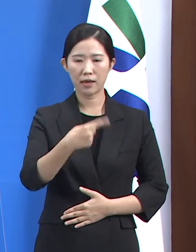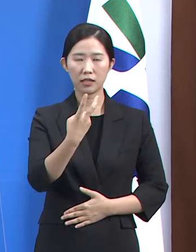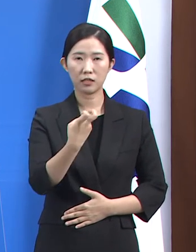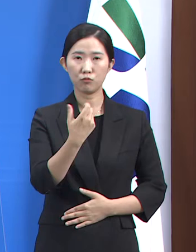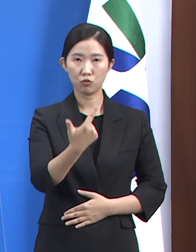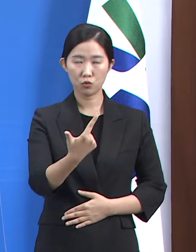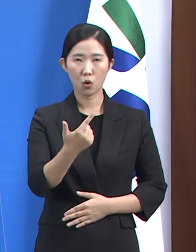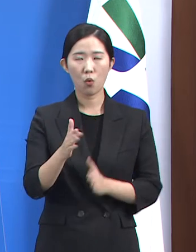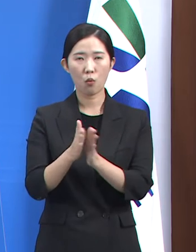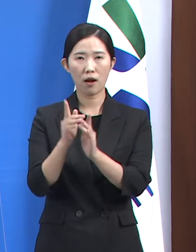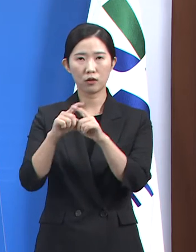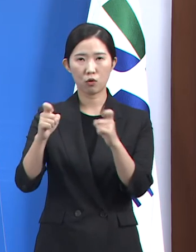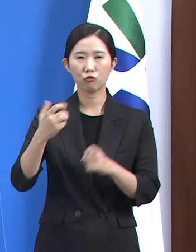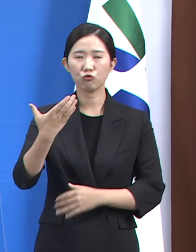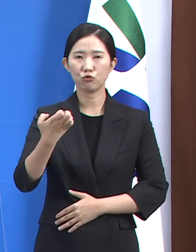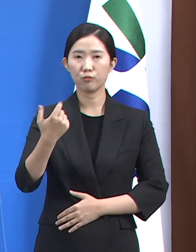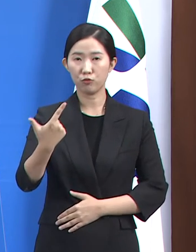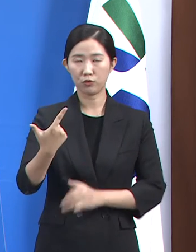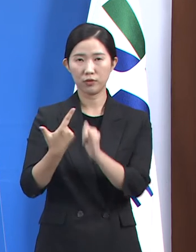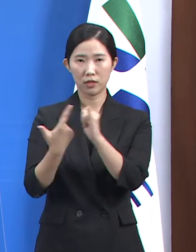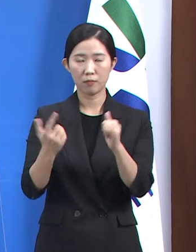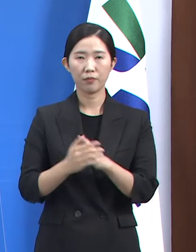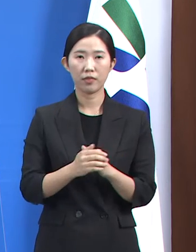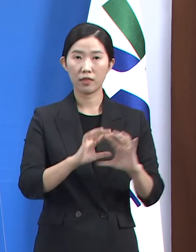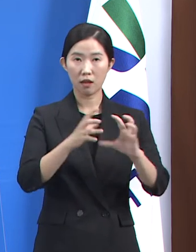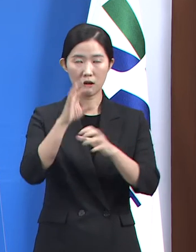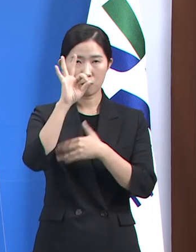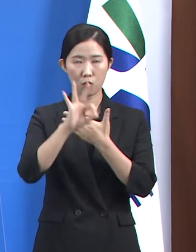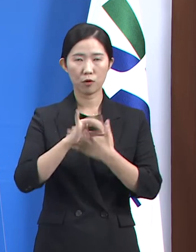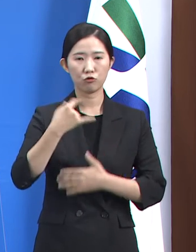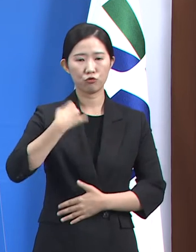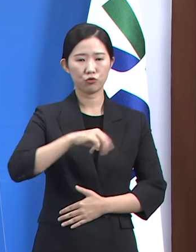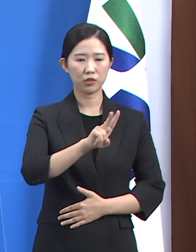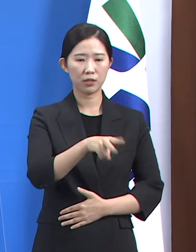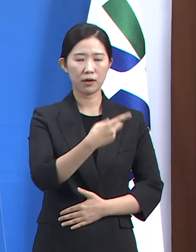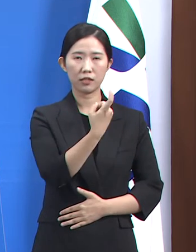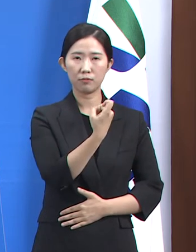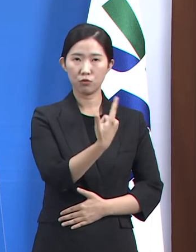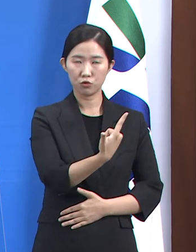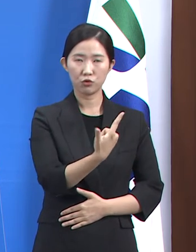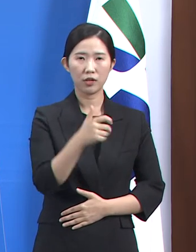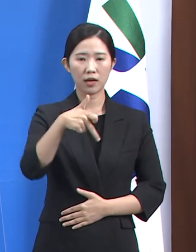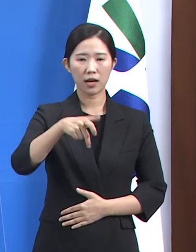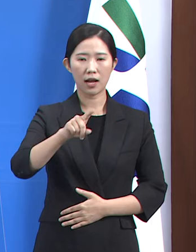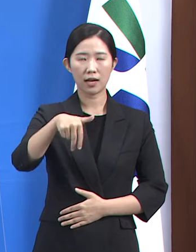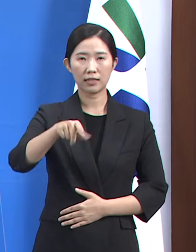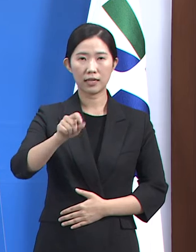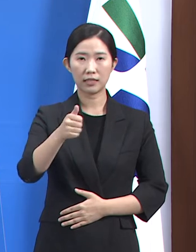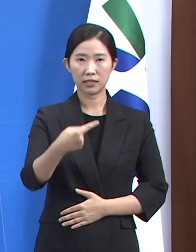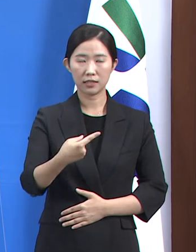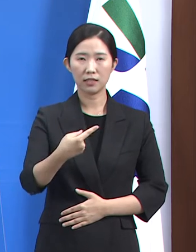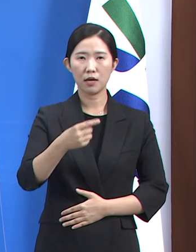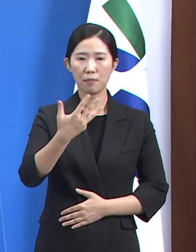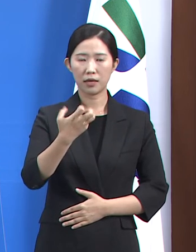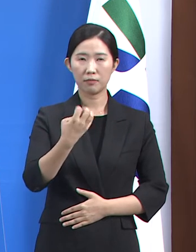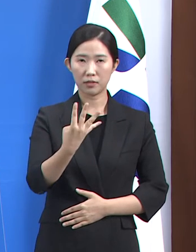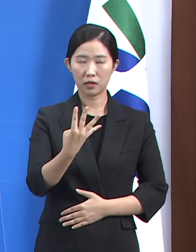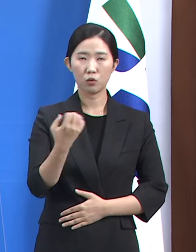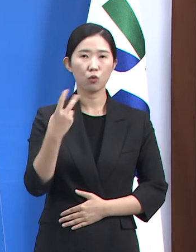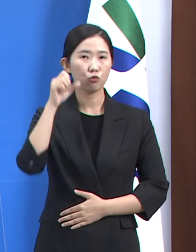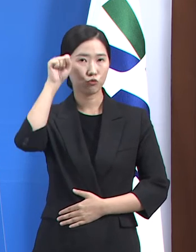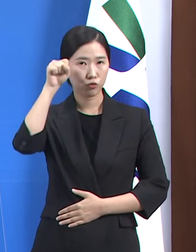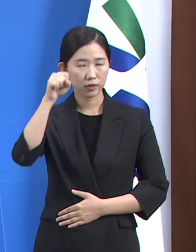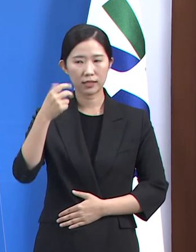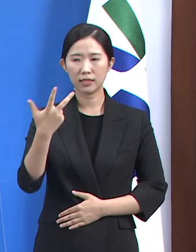화성 96명 순이며 국적별로는 중국 216명, 카자스탄 84명, 우즈베키스탄 78명 순입니다.